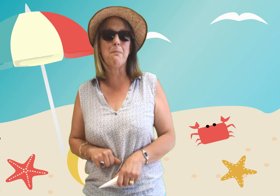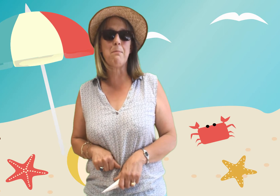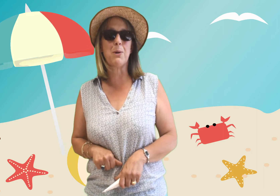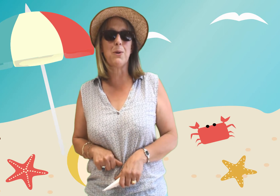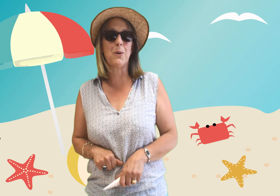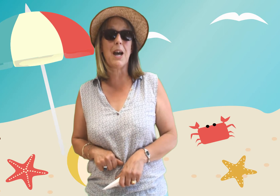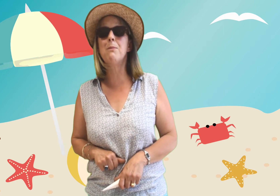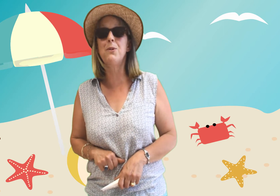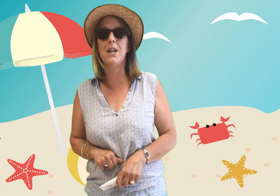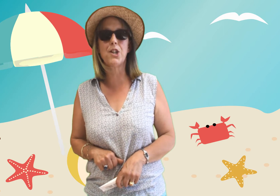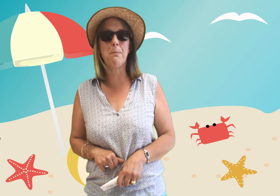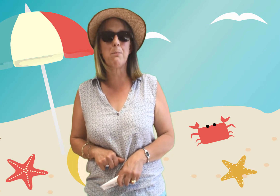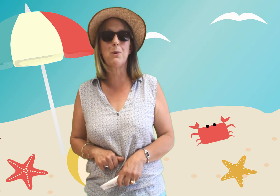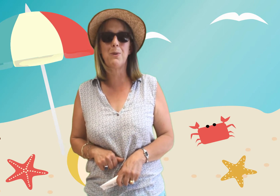ma peau crème lunettes chapeau